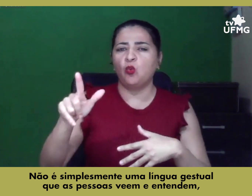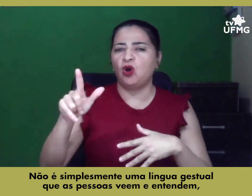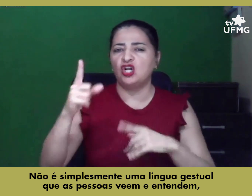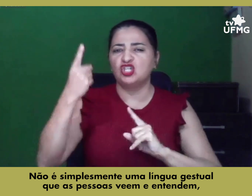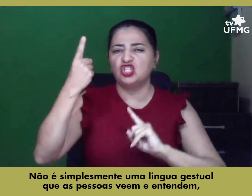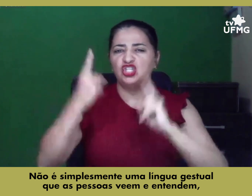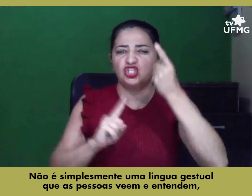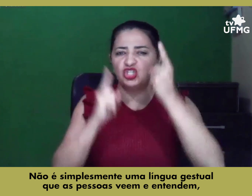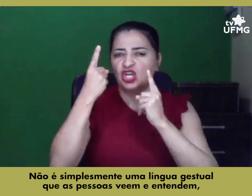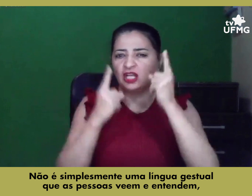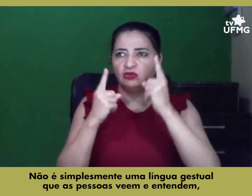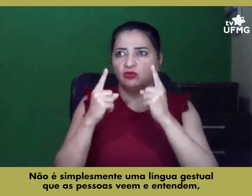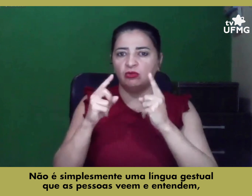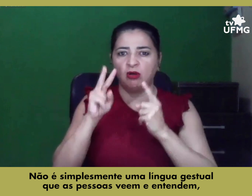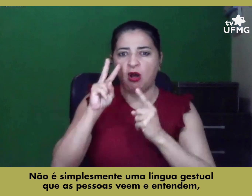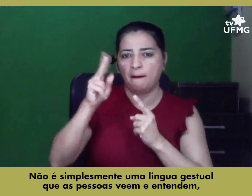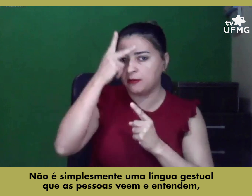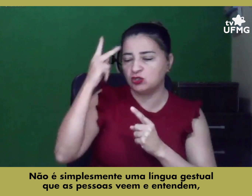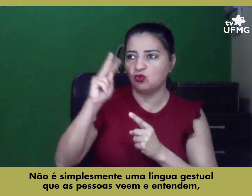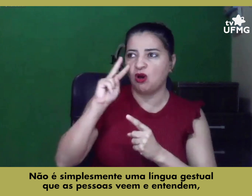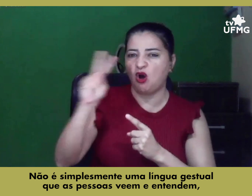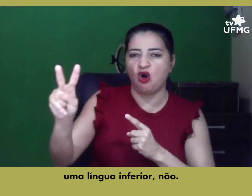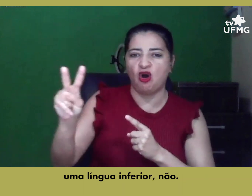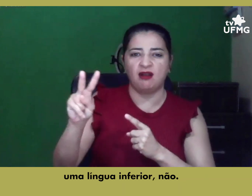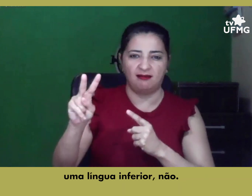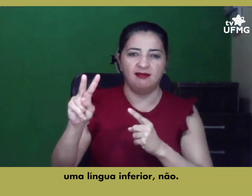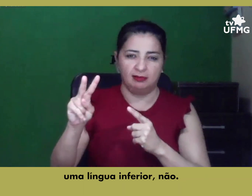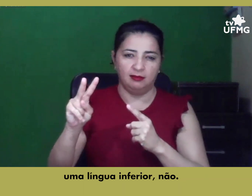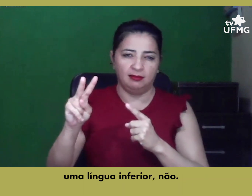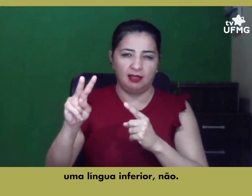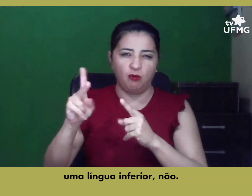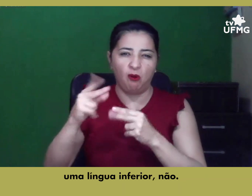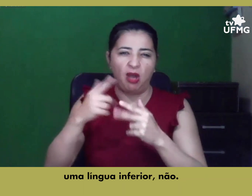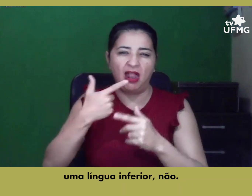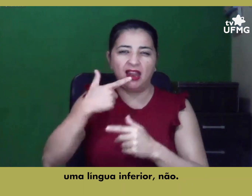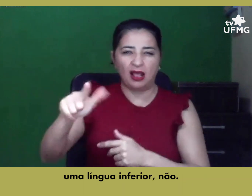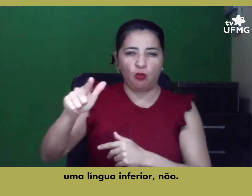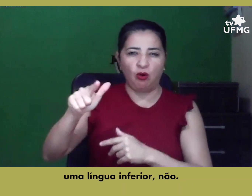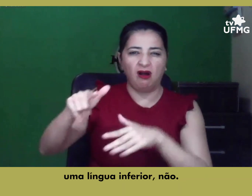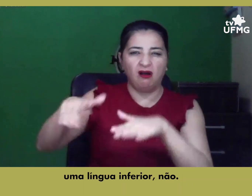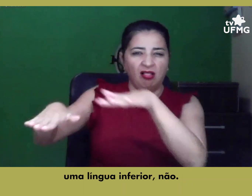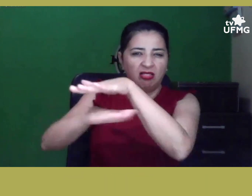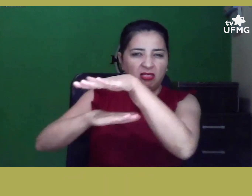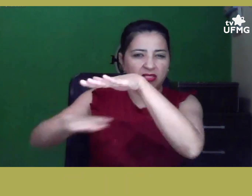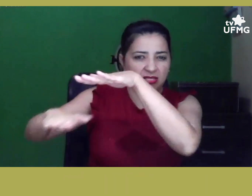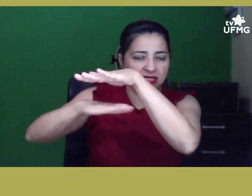veem e entendem. É uma língua inferior, não.